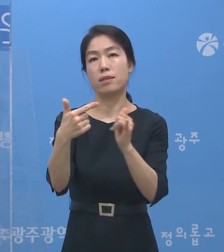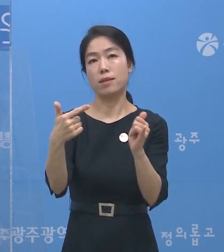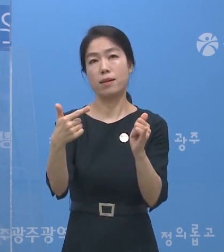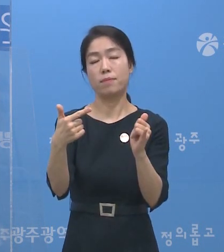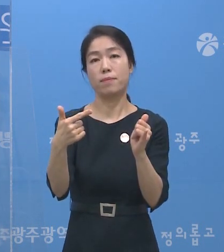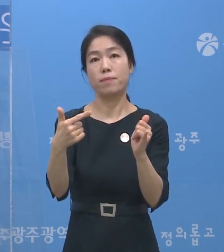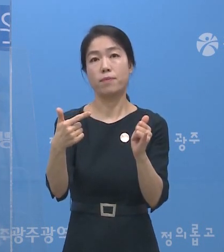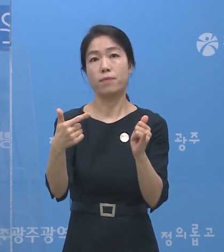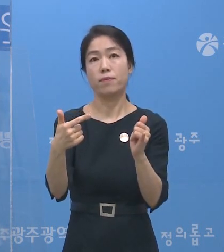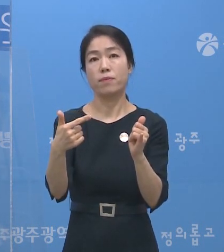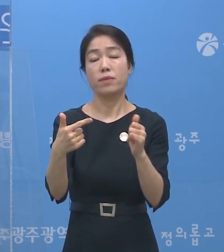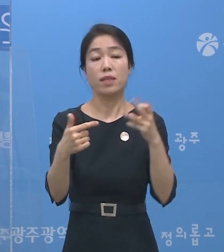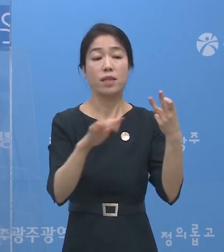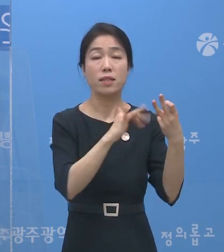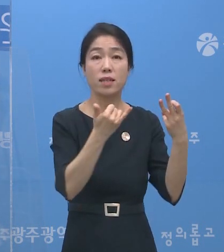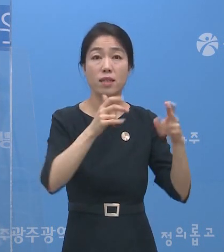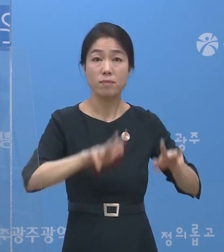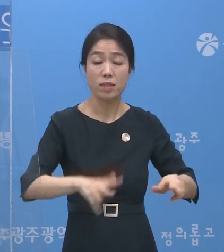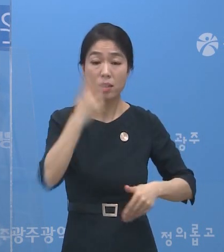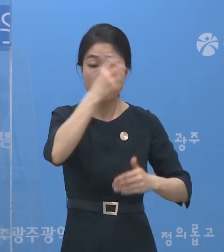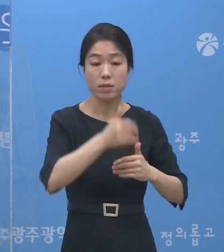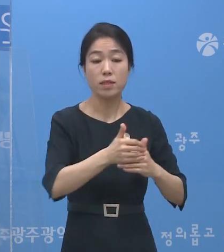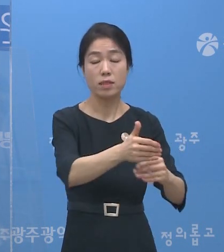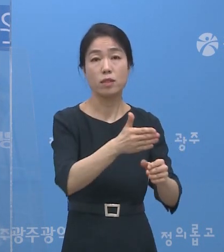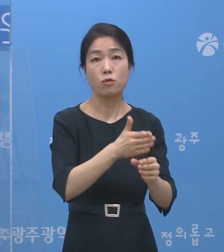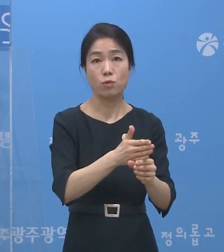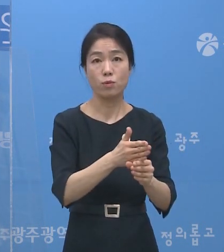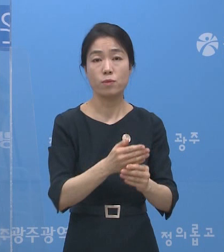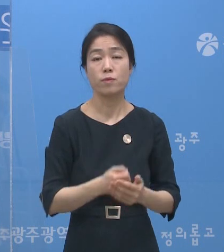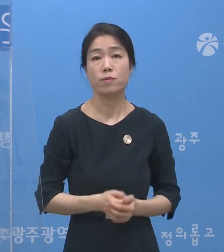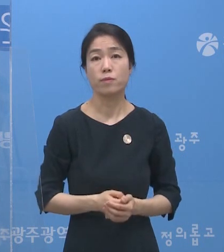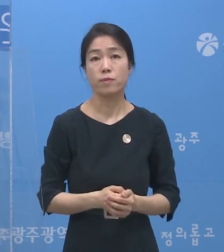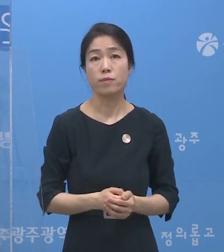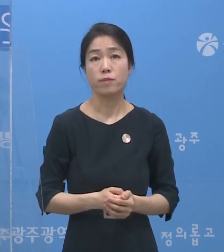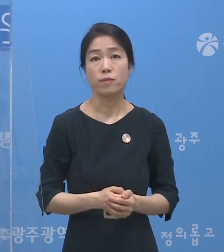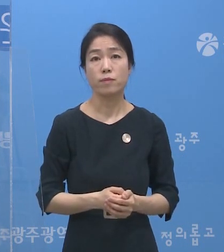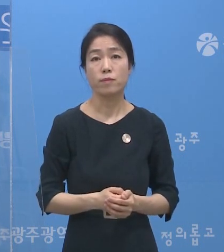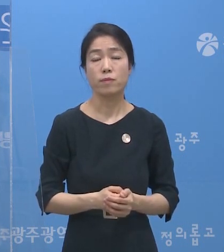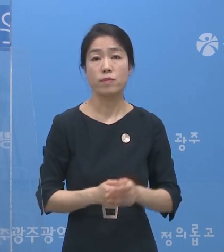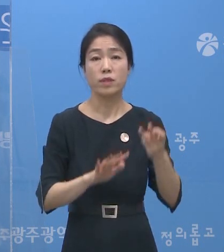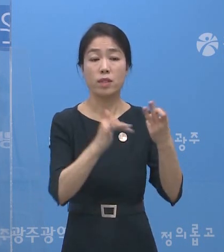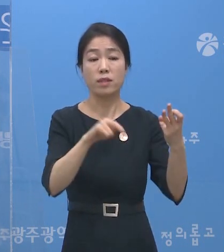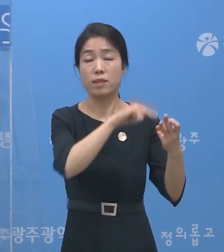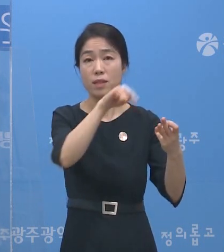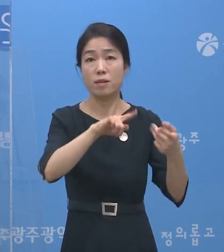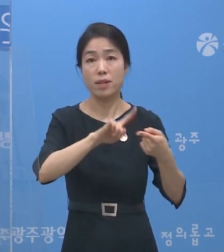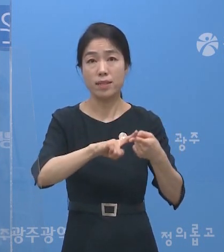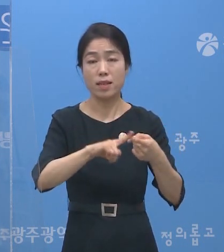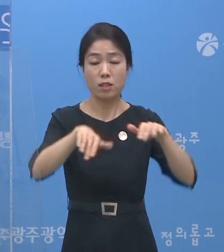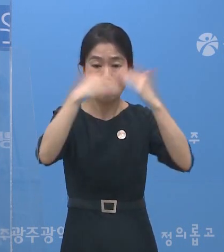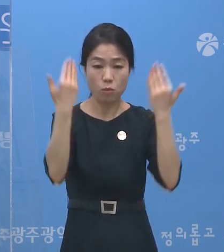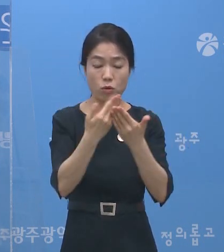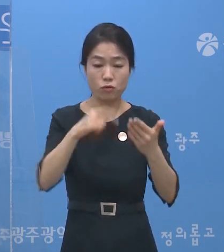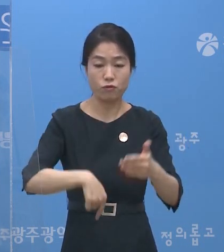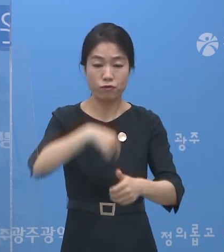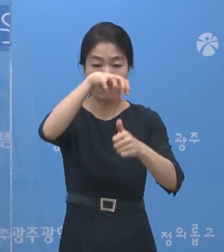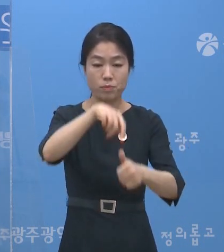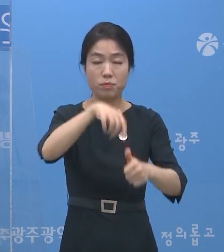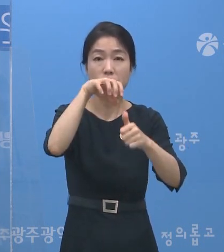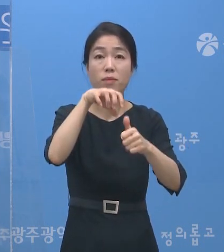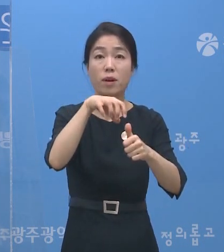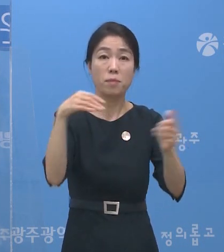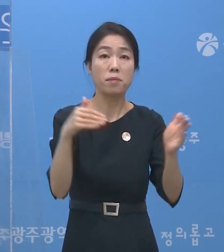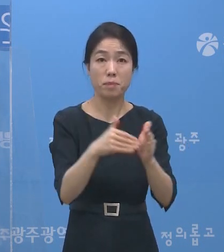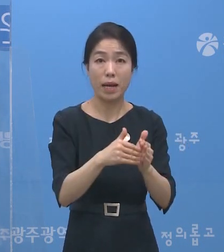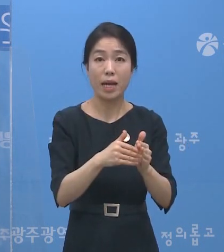되겠습니다. 그리고 13명은 현재 검사 진행 중에 있습니다. 13명 부분에 대해서는 전체 자가격리 조치를 했고요. 그